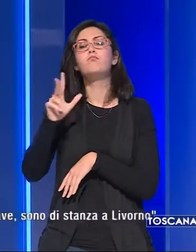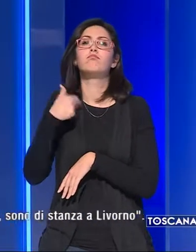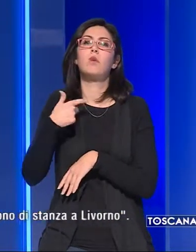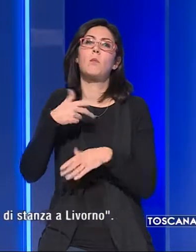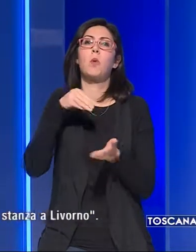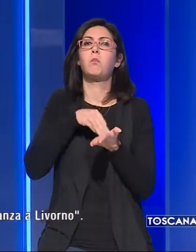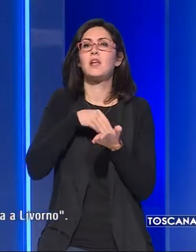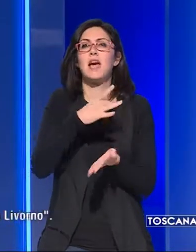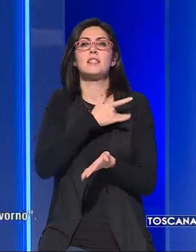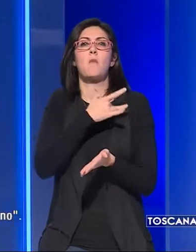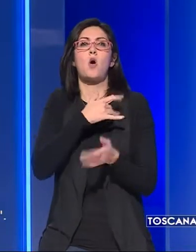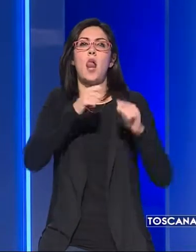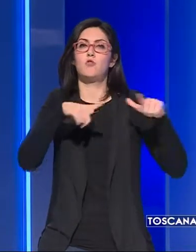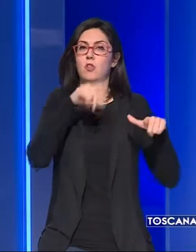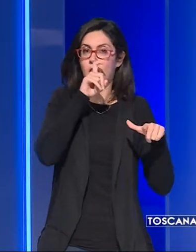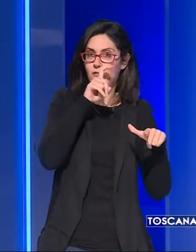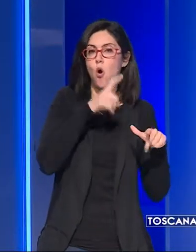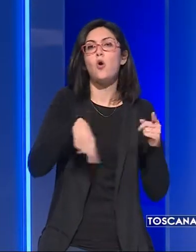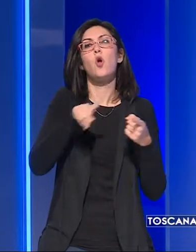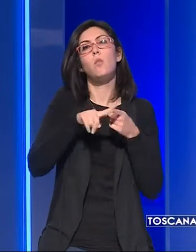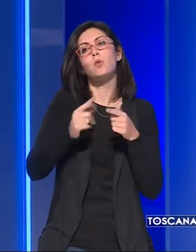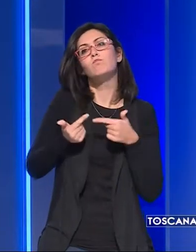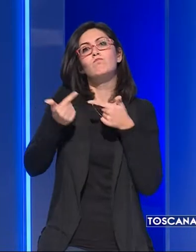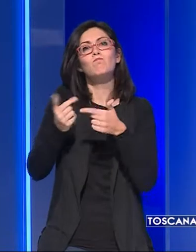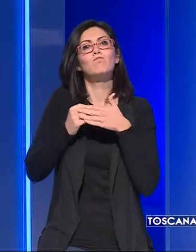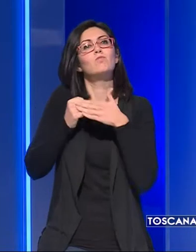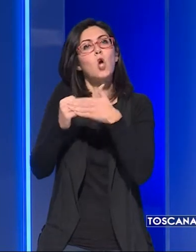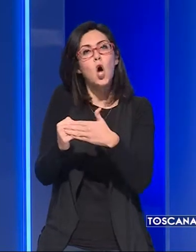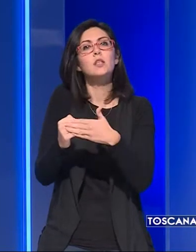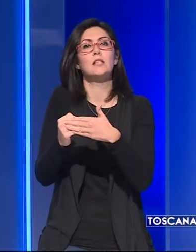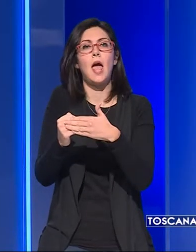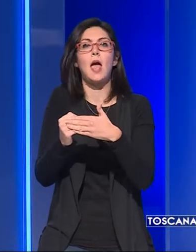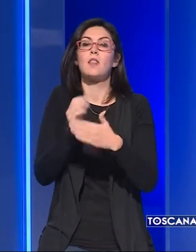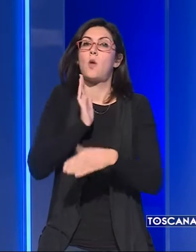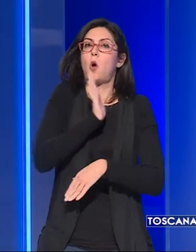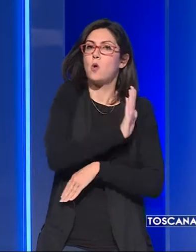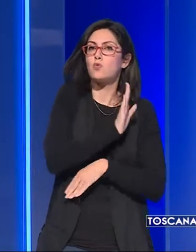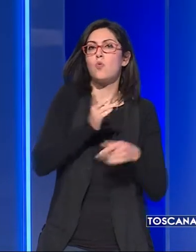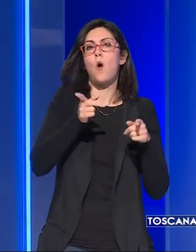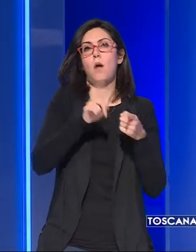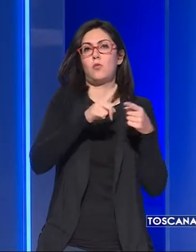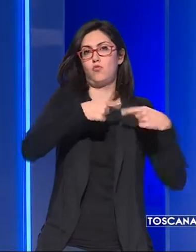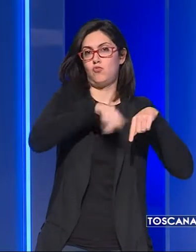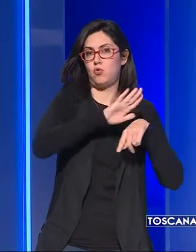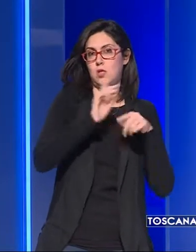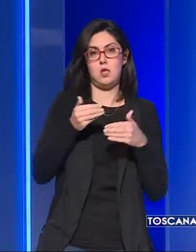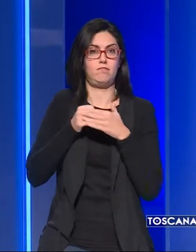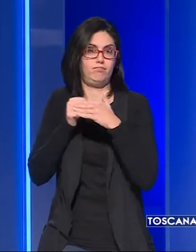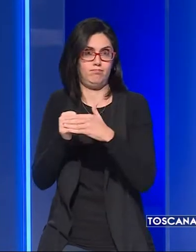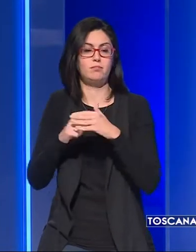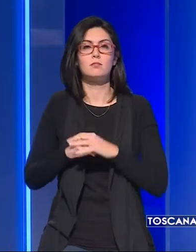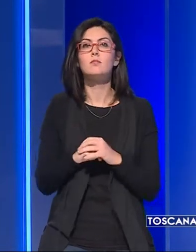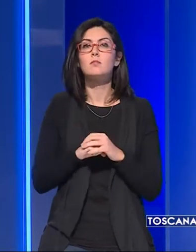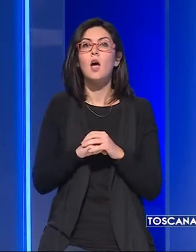dell'intera città di Livorno e offrendo appoggio e sostegno da parte sua e della giunta. Due